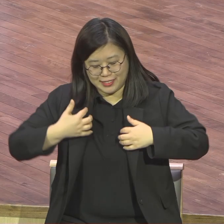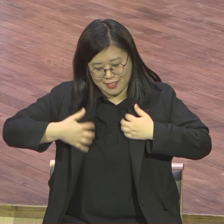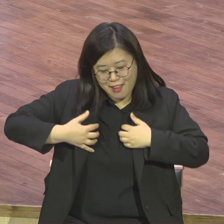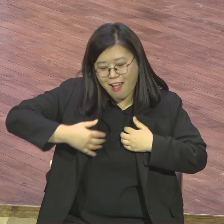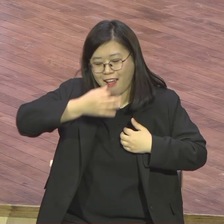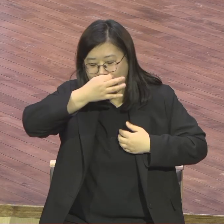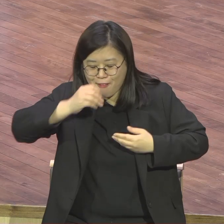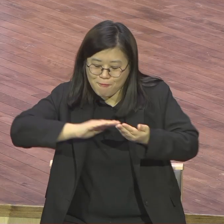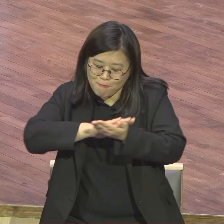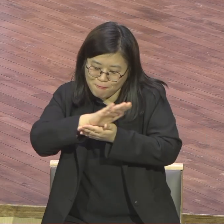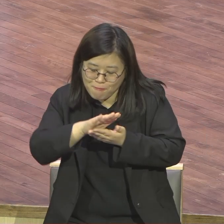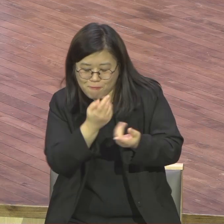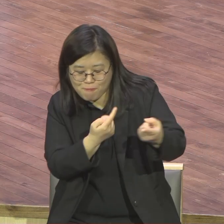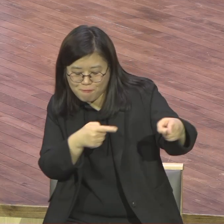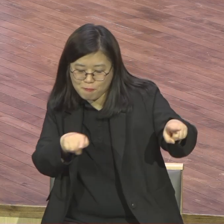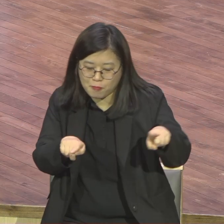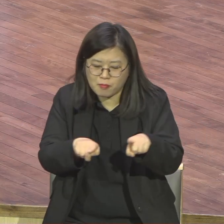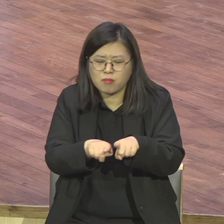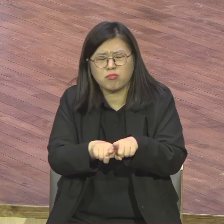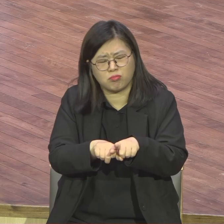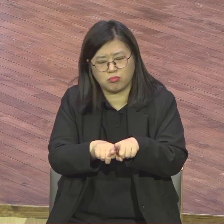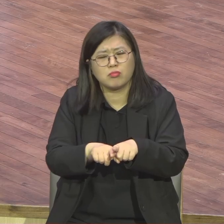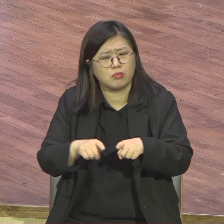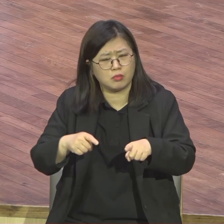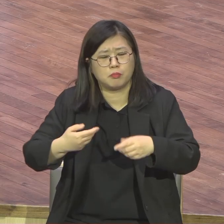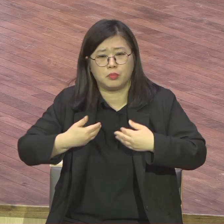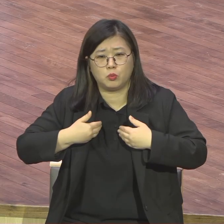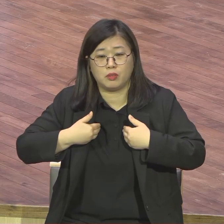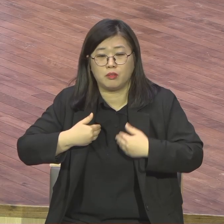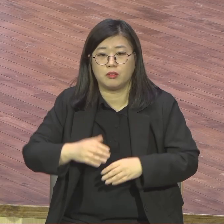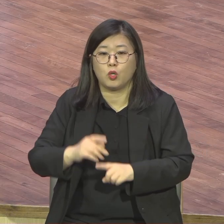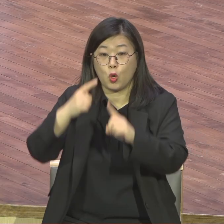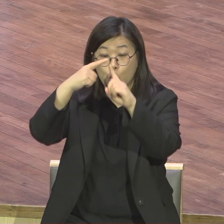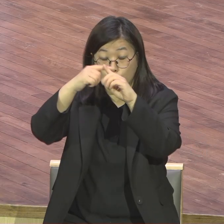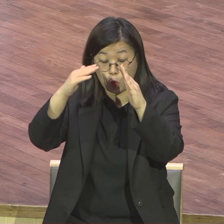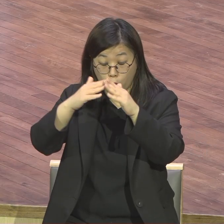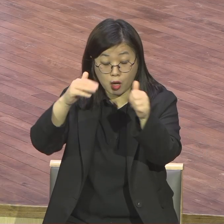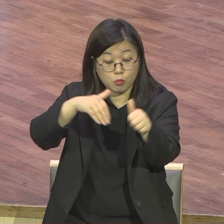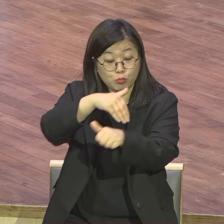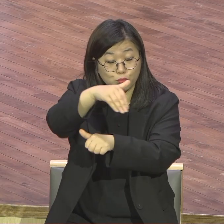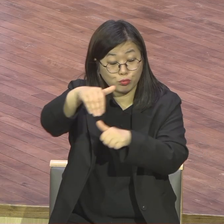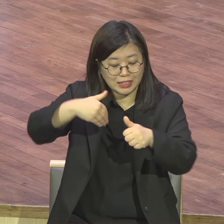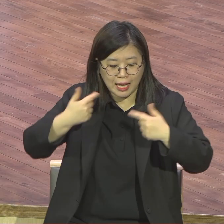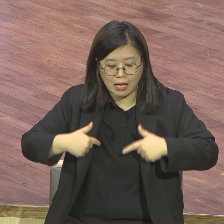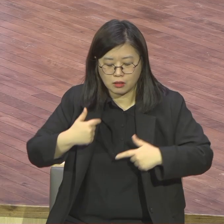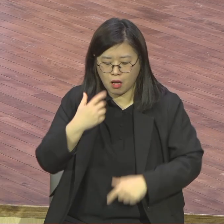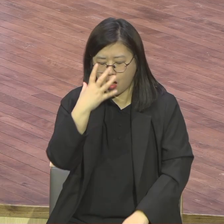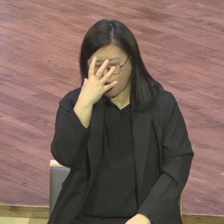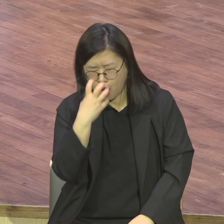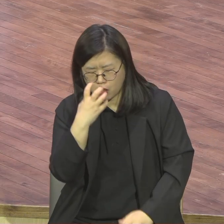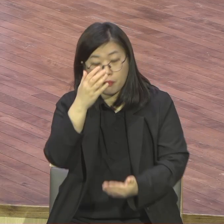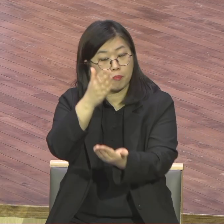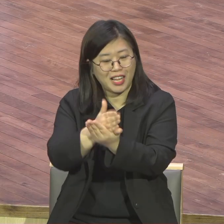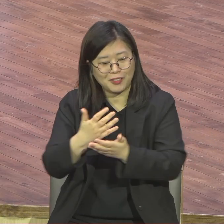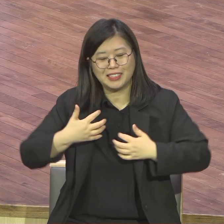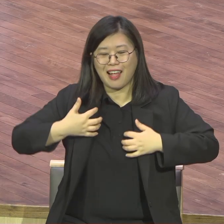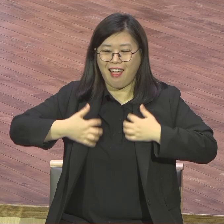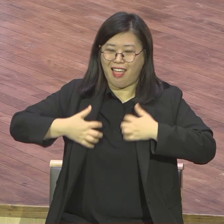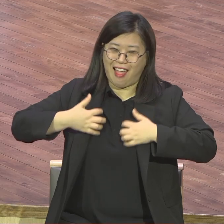교회 분위기가 달라져요. 교회 분위기가 달라진다고. 여러분 직분 하나